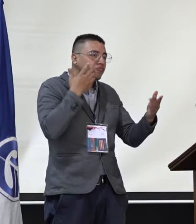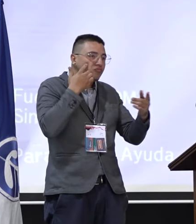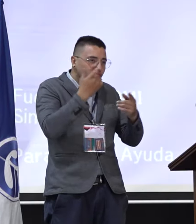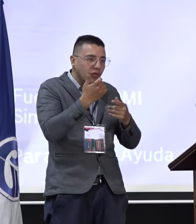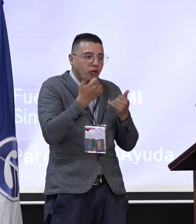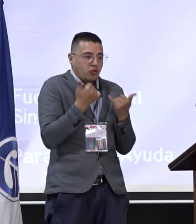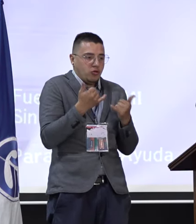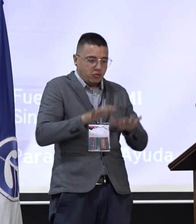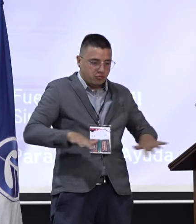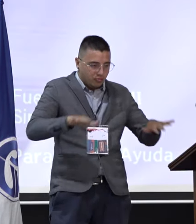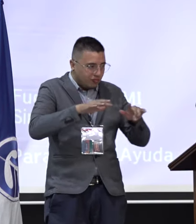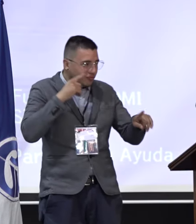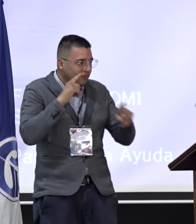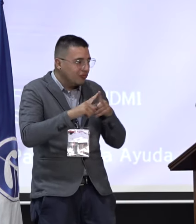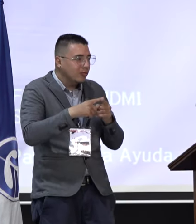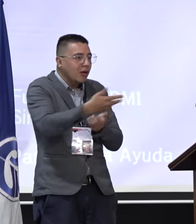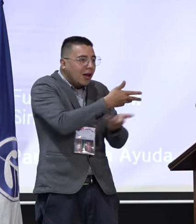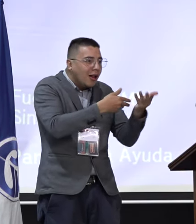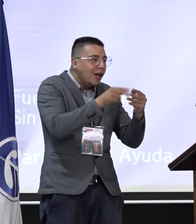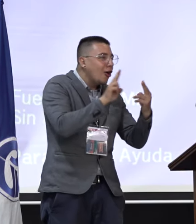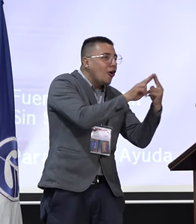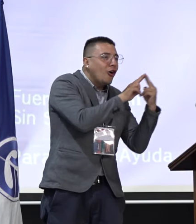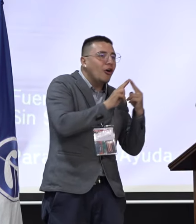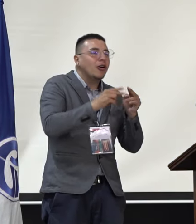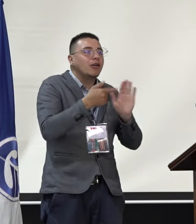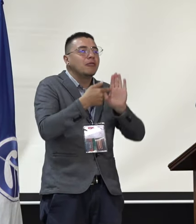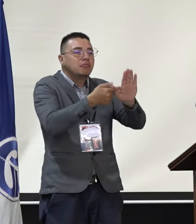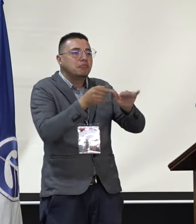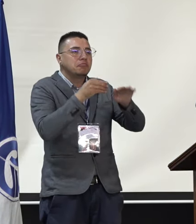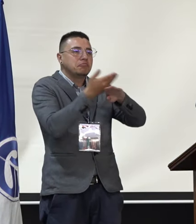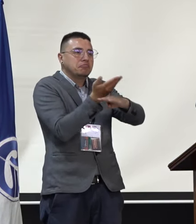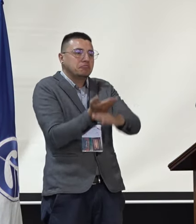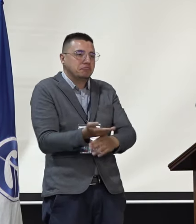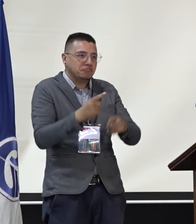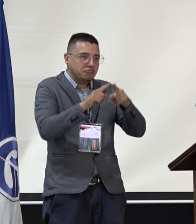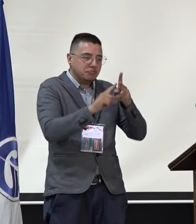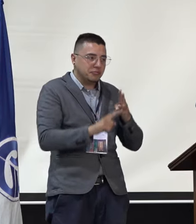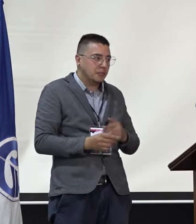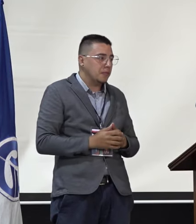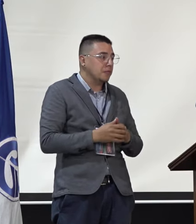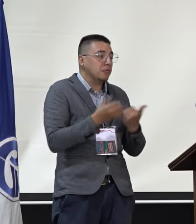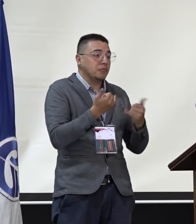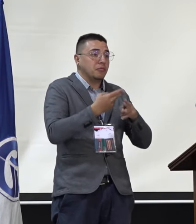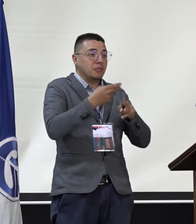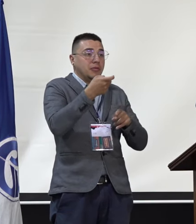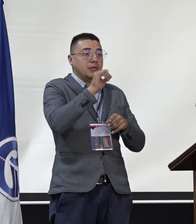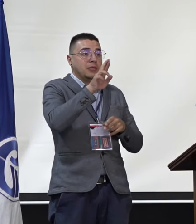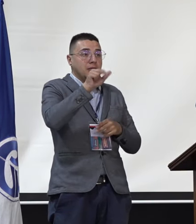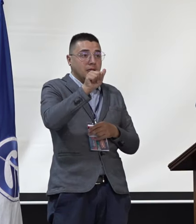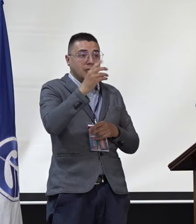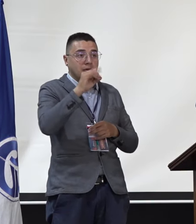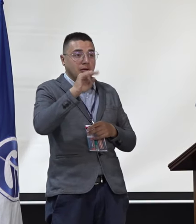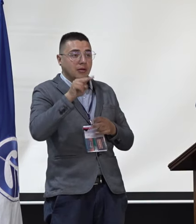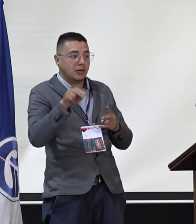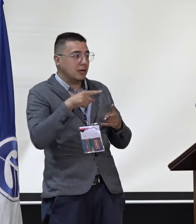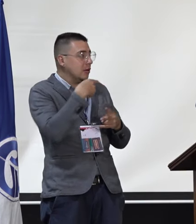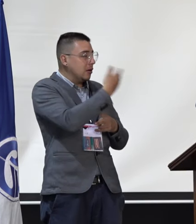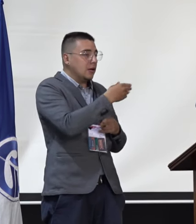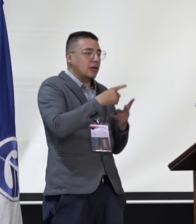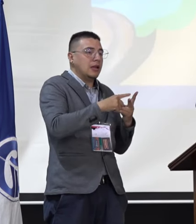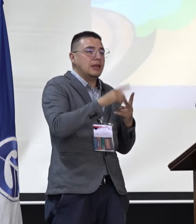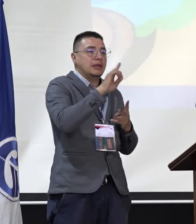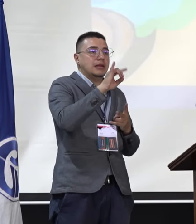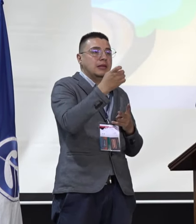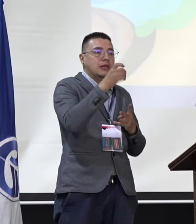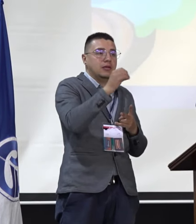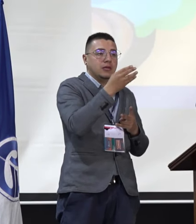este espacio para poder dar a conocer nuestras propuestas. Mi nombre es Gira Díaz, mi compañero Diego Infante. Somos la